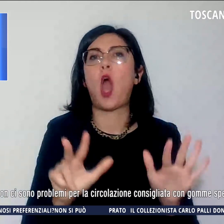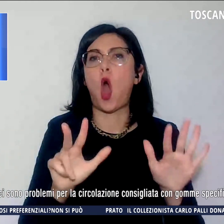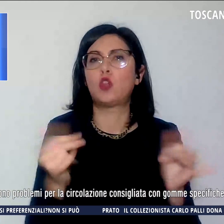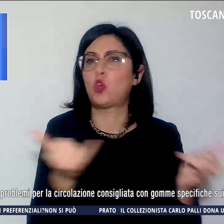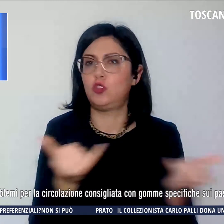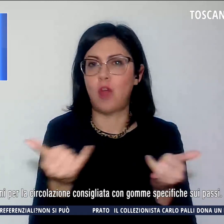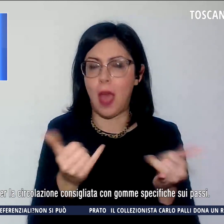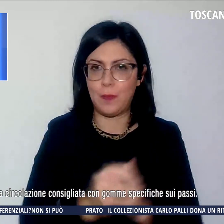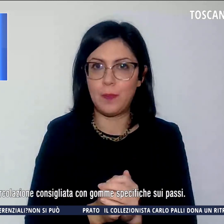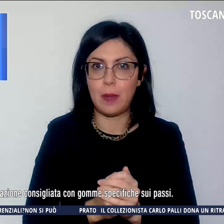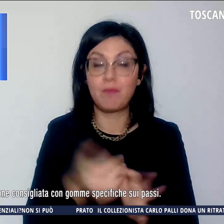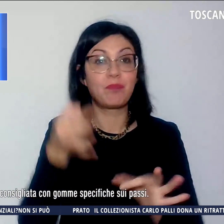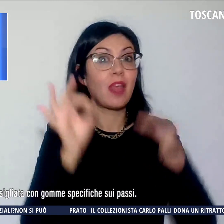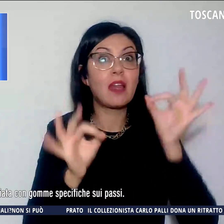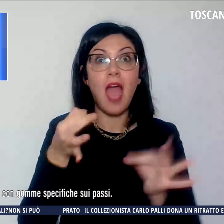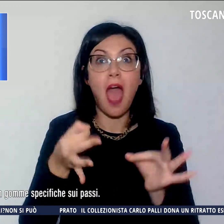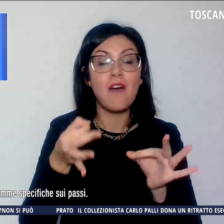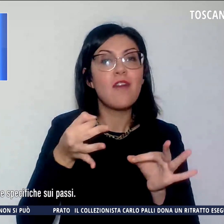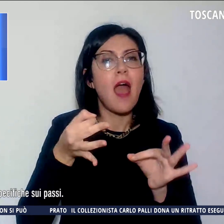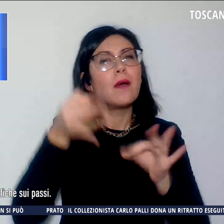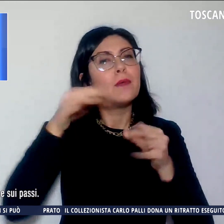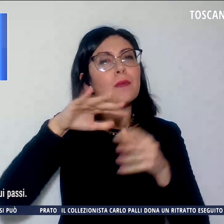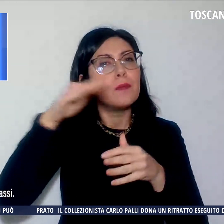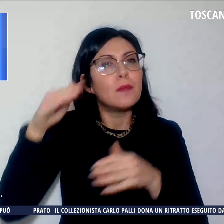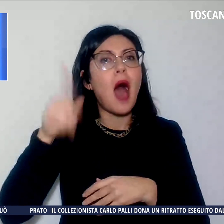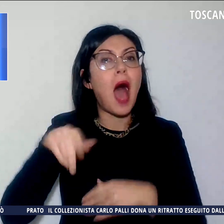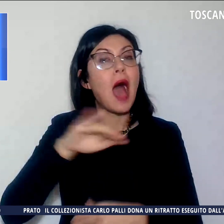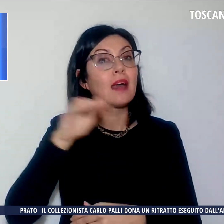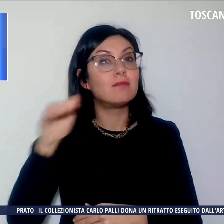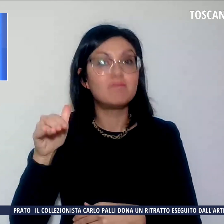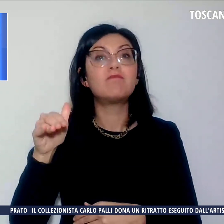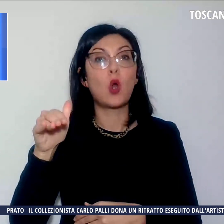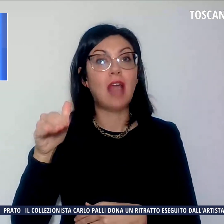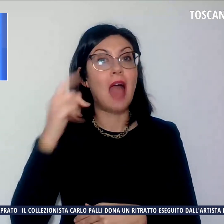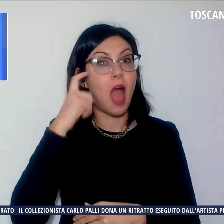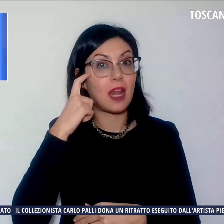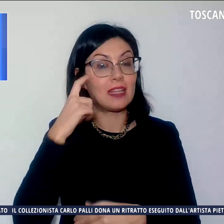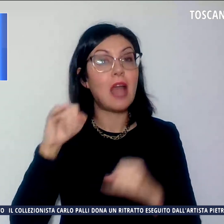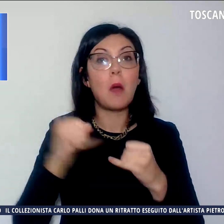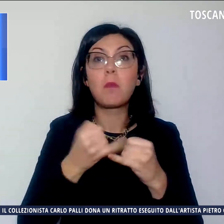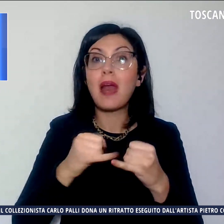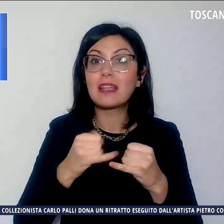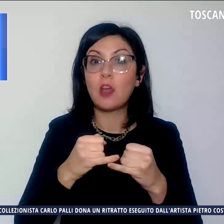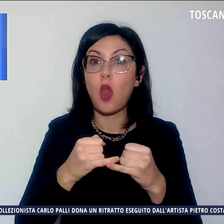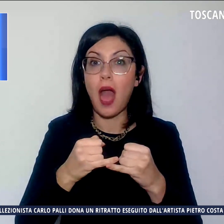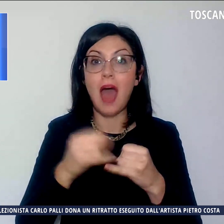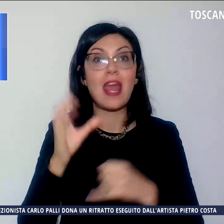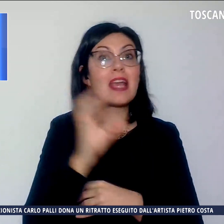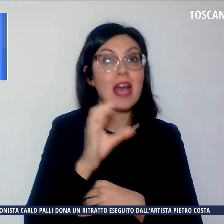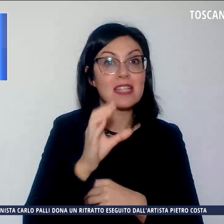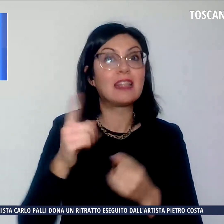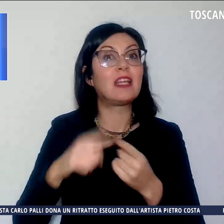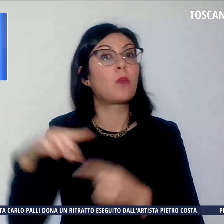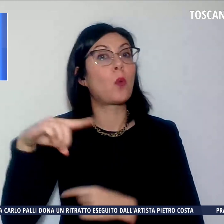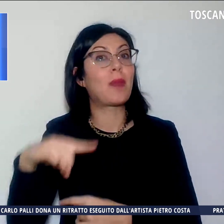La neve ha imbiancato anche i rilievi della montagna retina, in particolare in Casentino e sul Prato Magno.